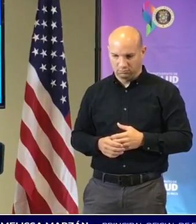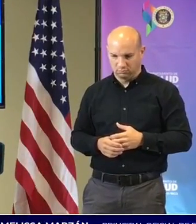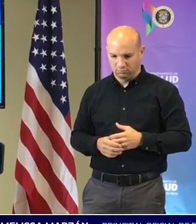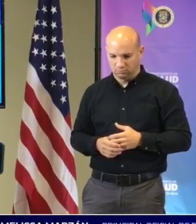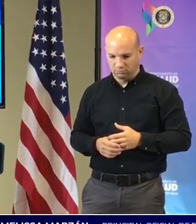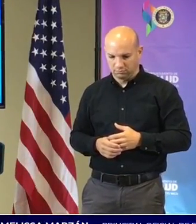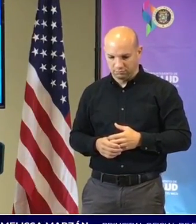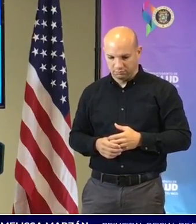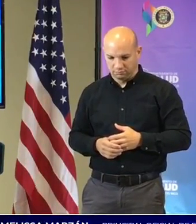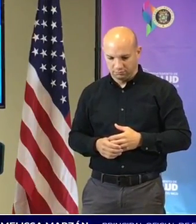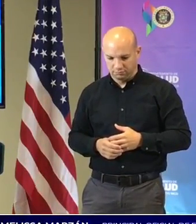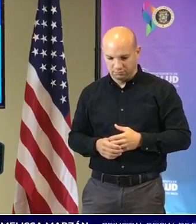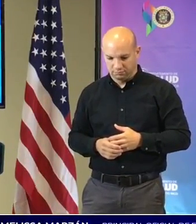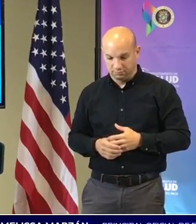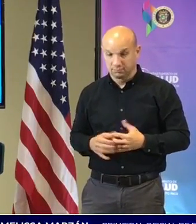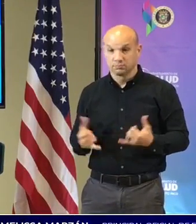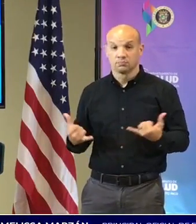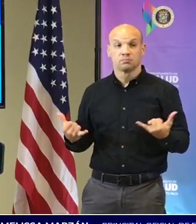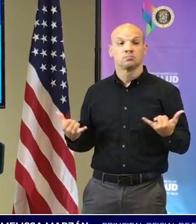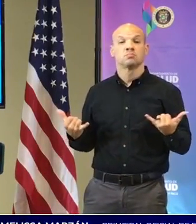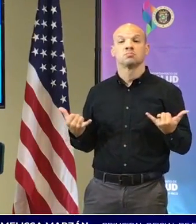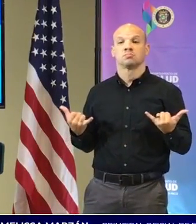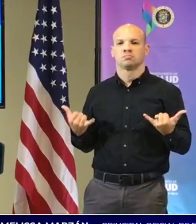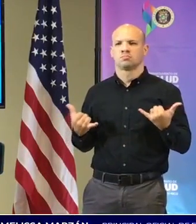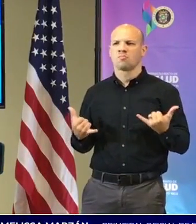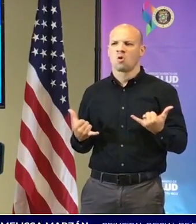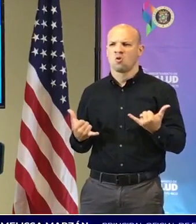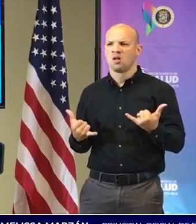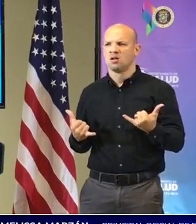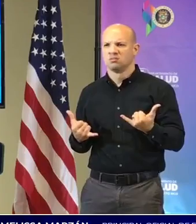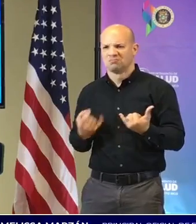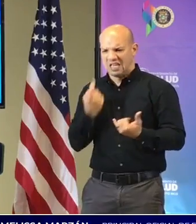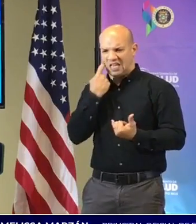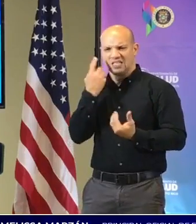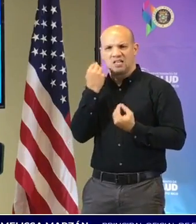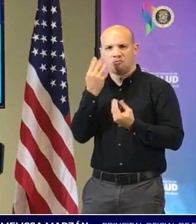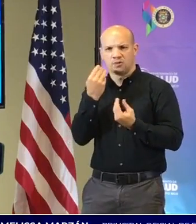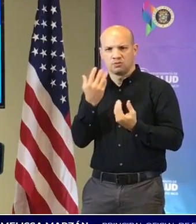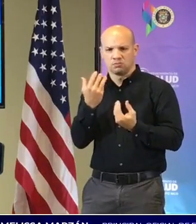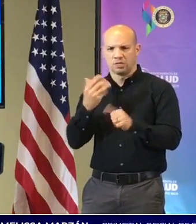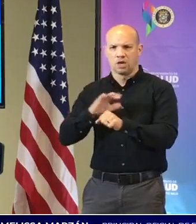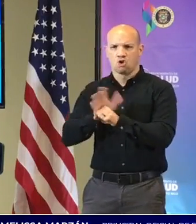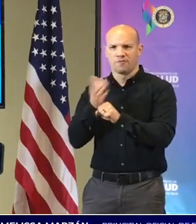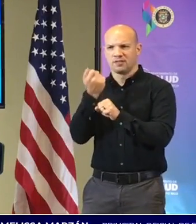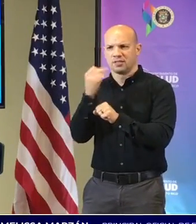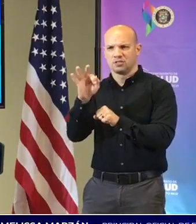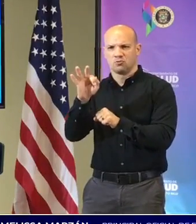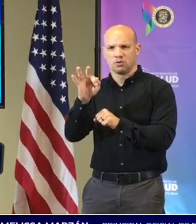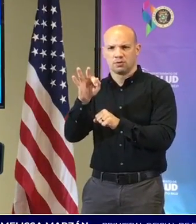bueno pues vamos a pasar a una actualización sobre los datos de COVID-19 para Puerto Rico